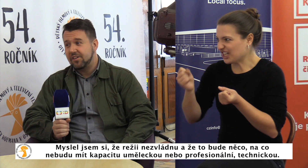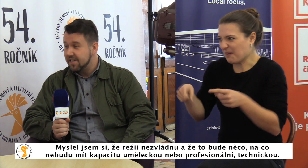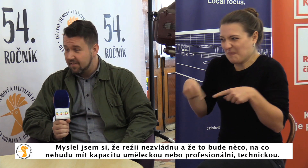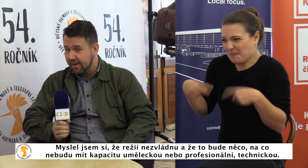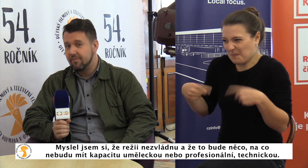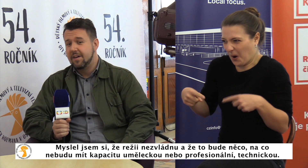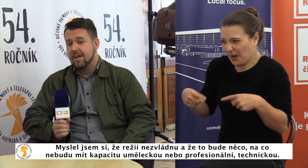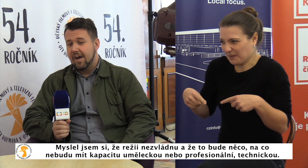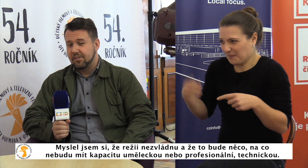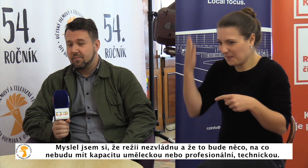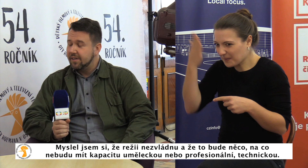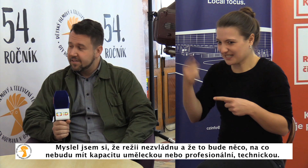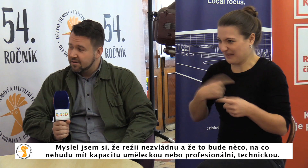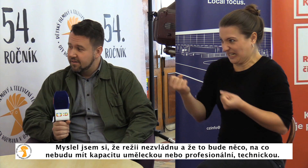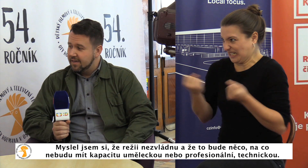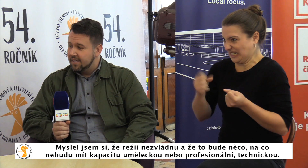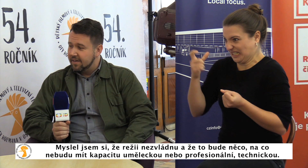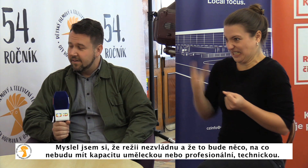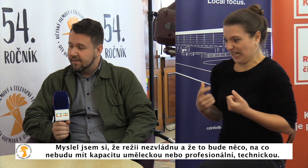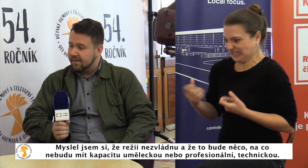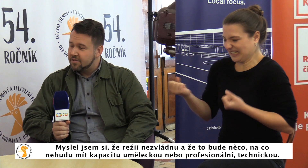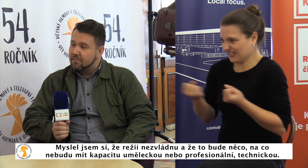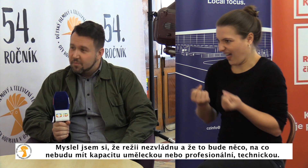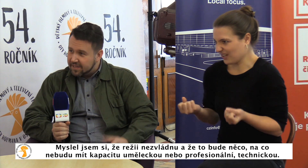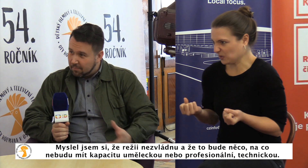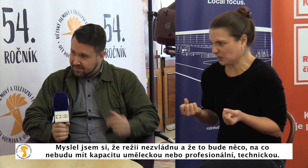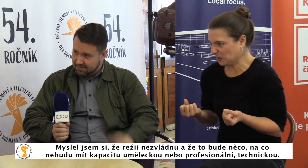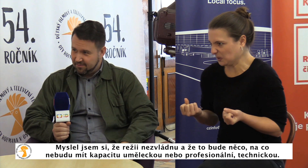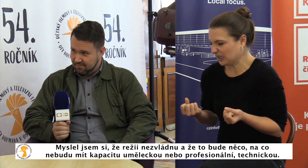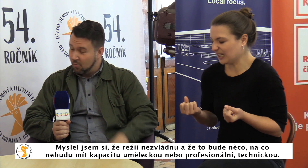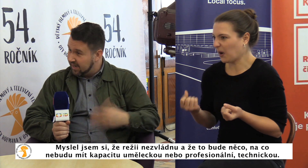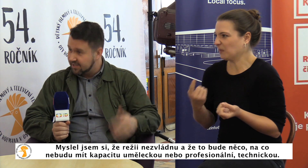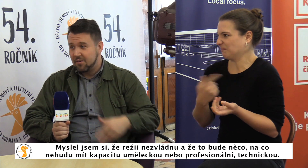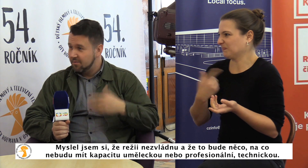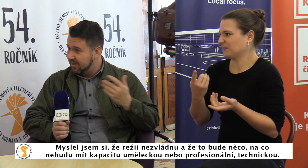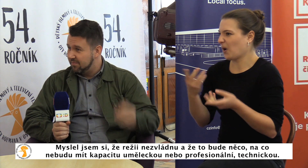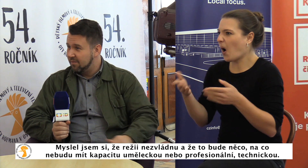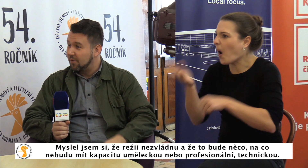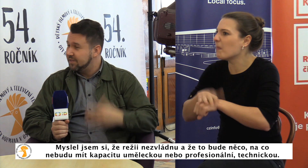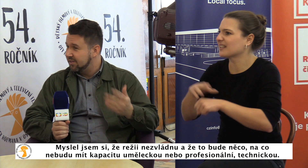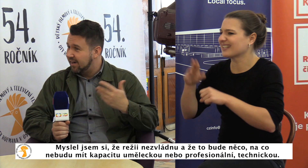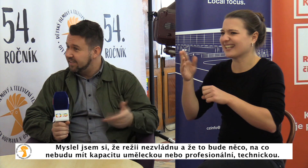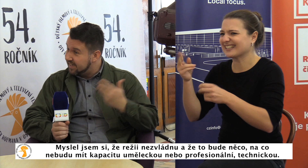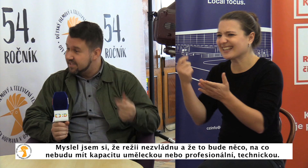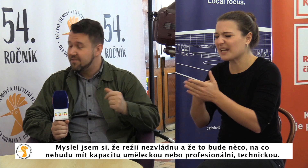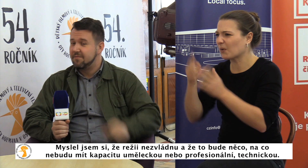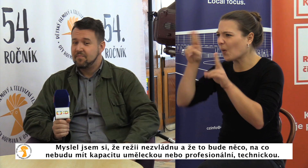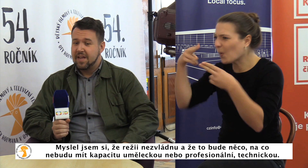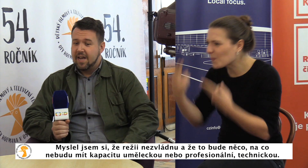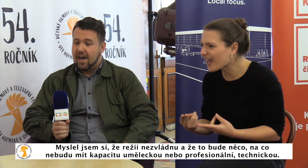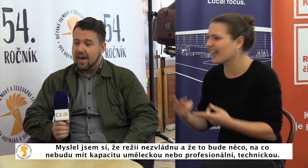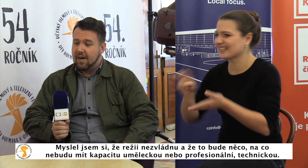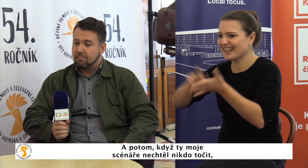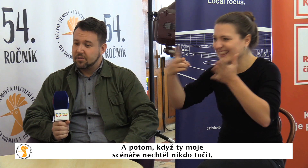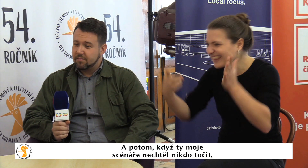si, že režii nezvládnu a že to bude něco, na co nebudu mít kapacitu. Uměleckou nebo profesionální, technickou.